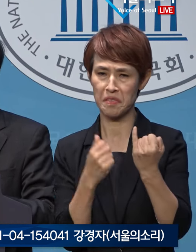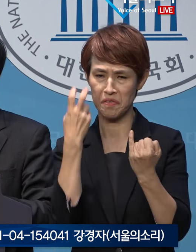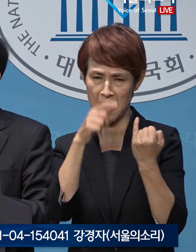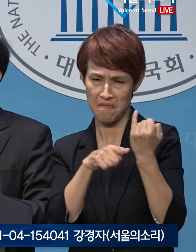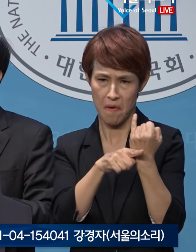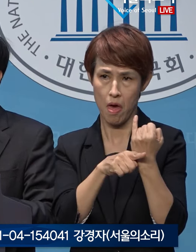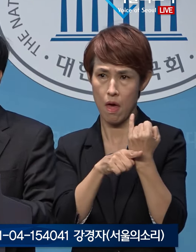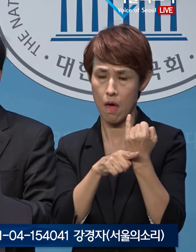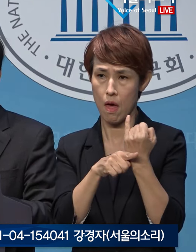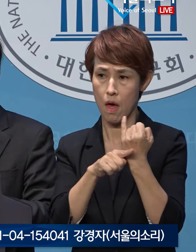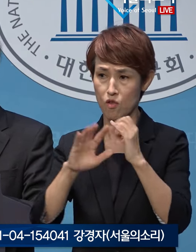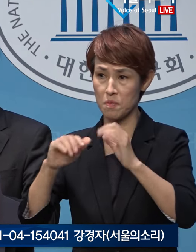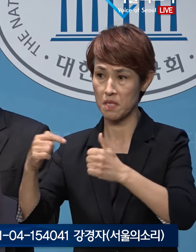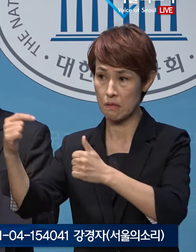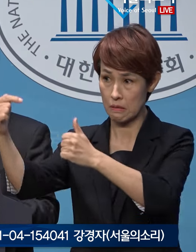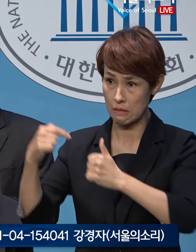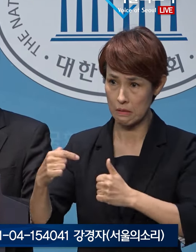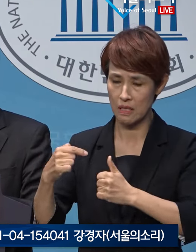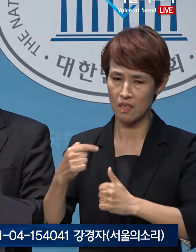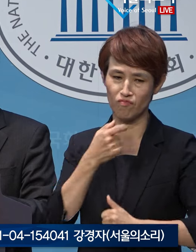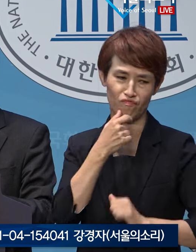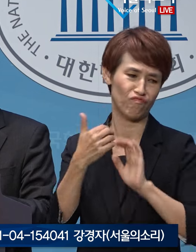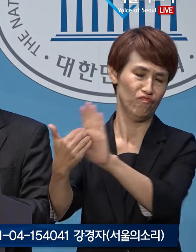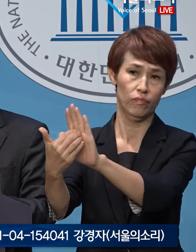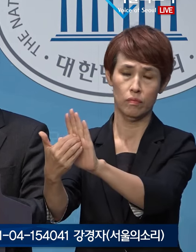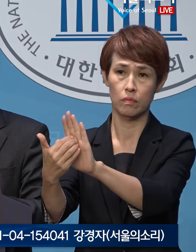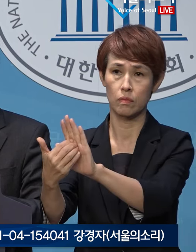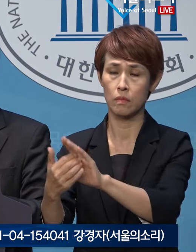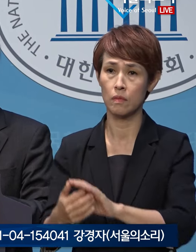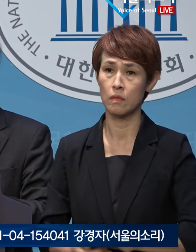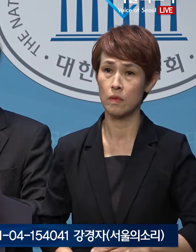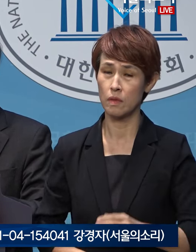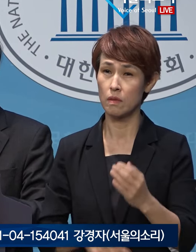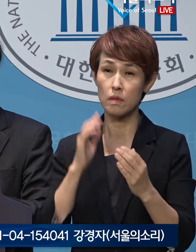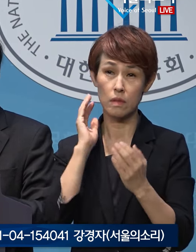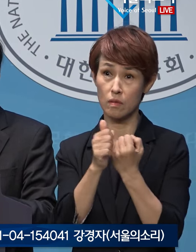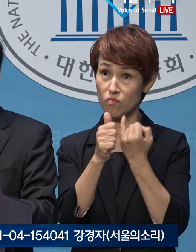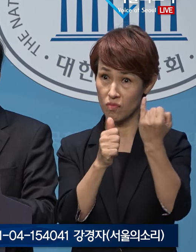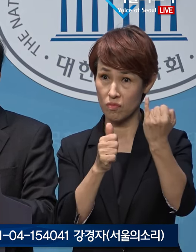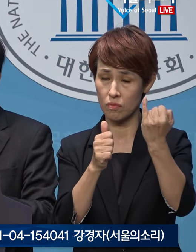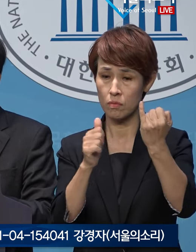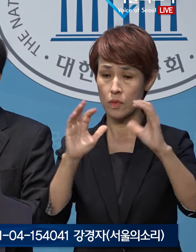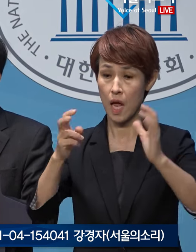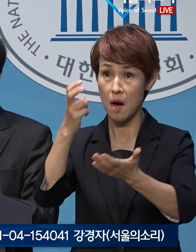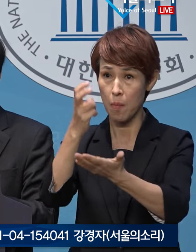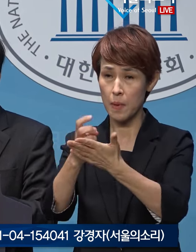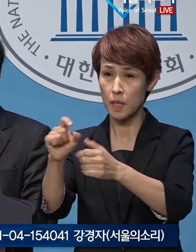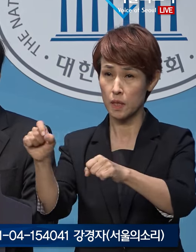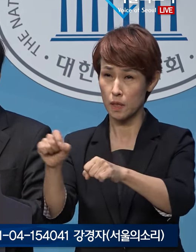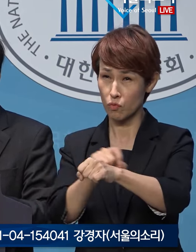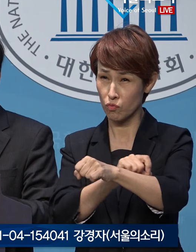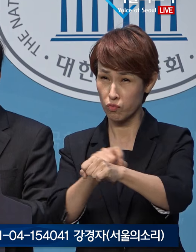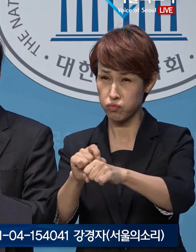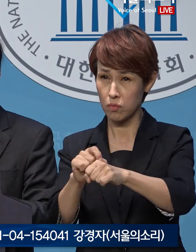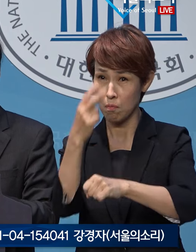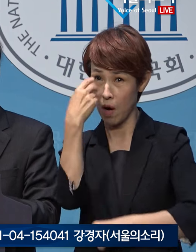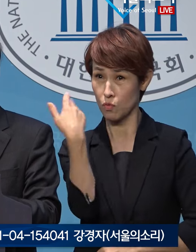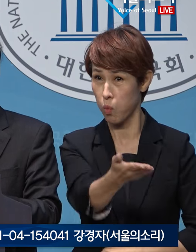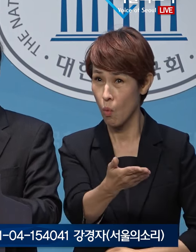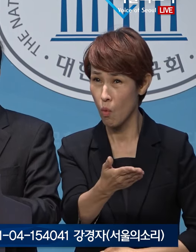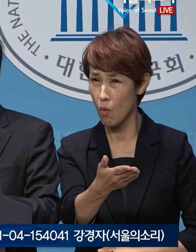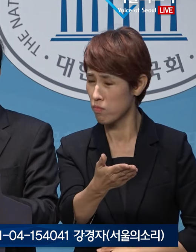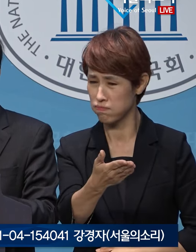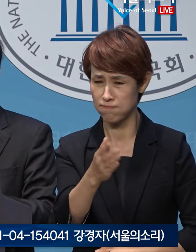국민의 요구를 거부한 것입니다. 김건희 씨는 헌법에서 부정하는 특수계급이라도 되는 것입니까?